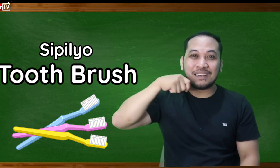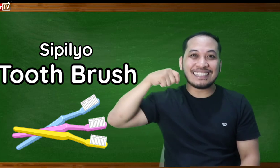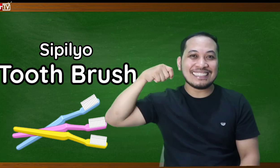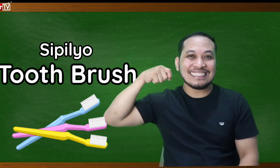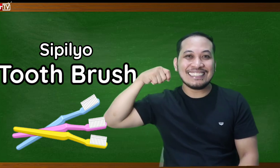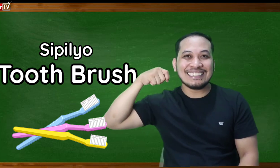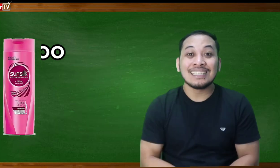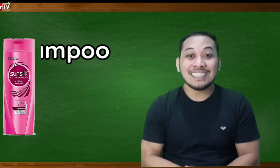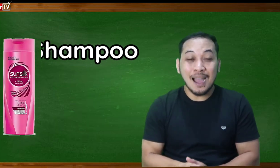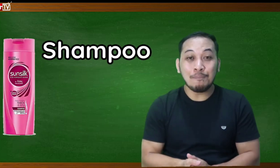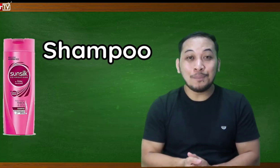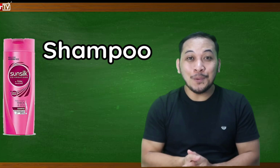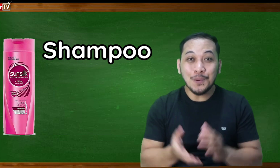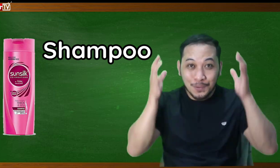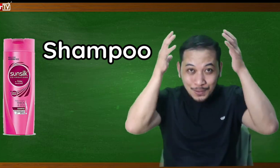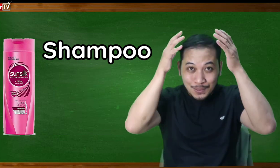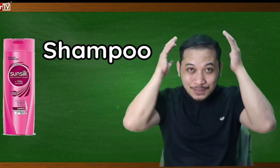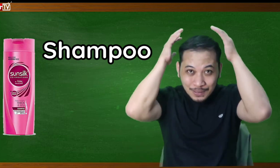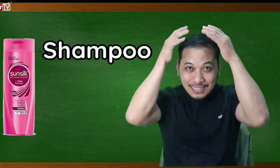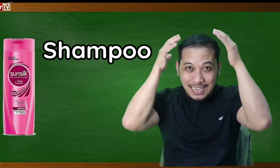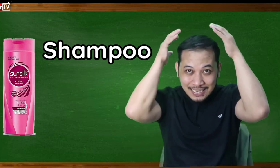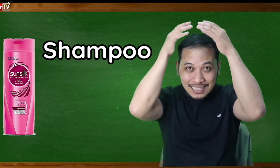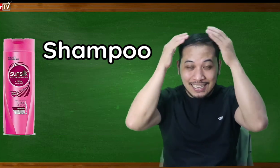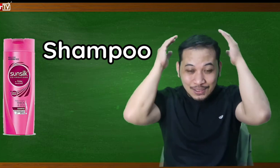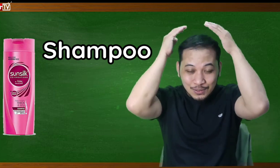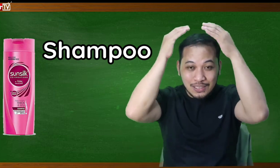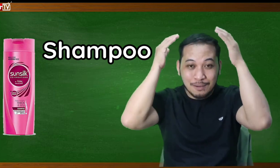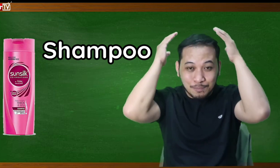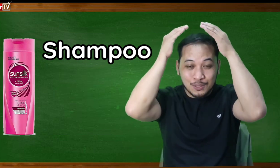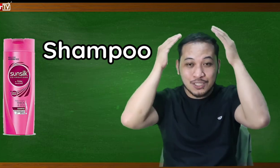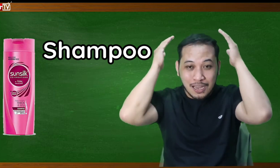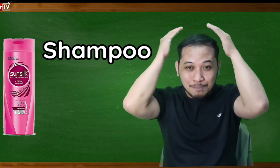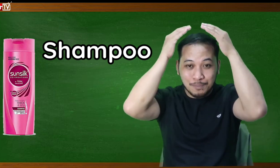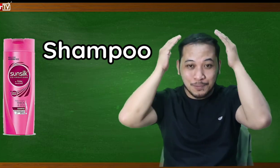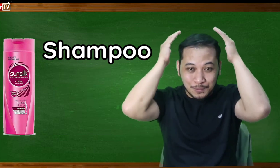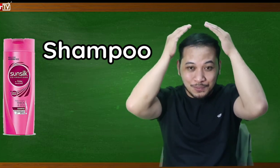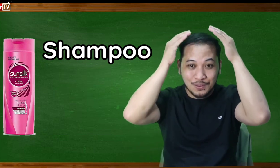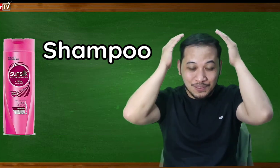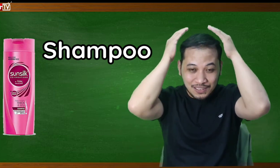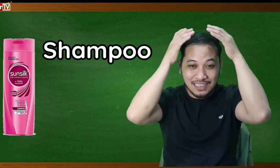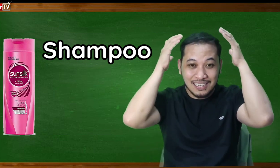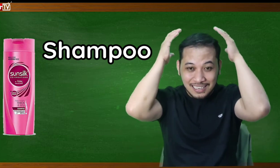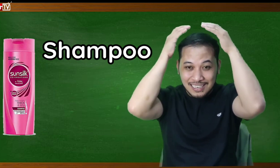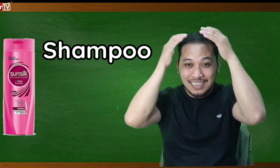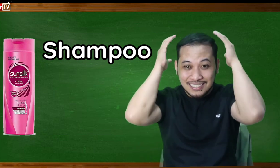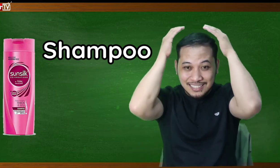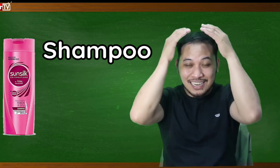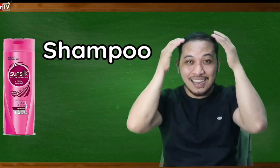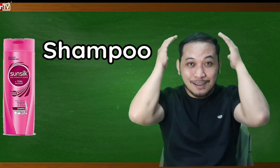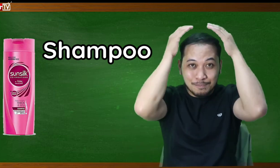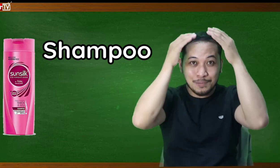shampoo so ayan igaganto nyo lang po shampoo shampoo